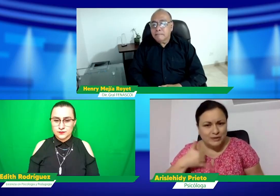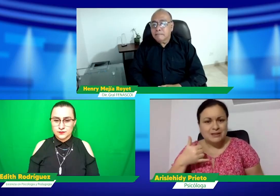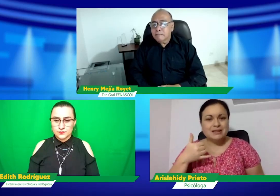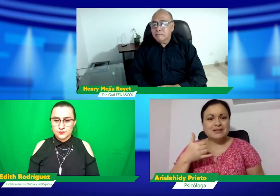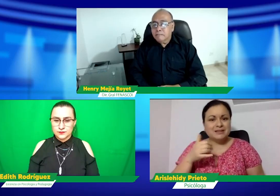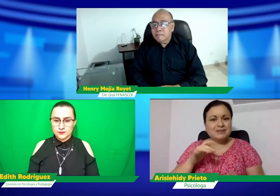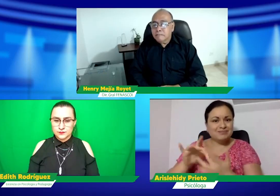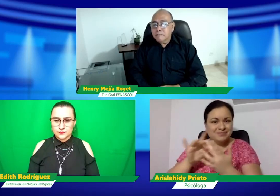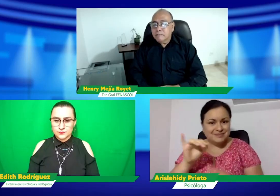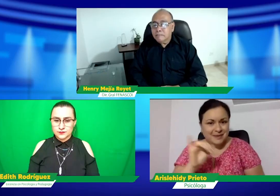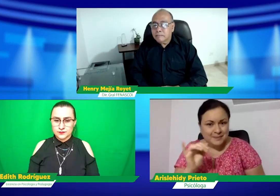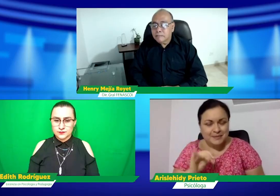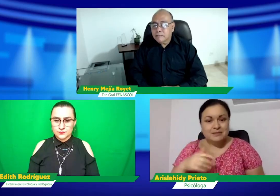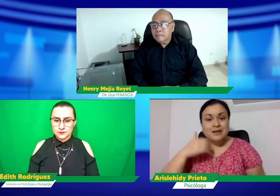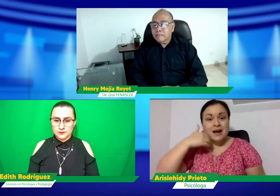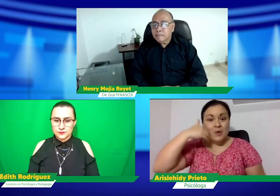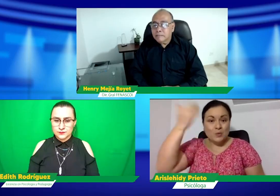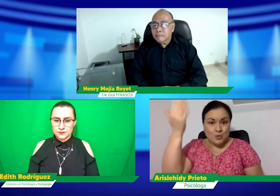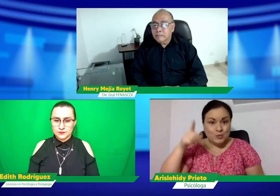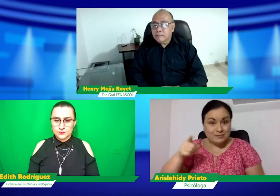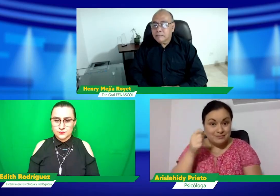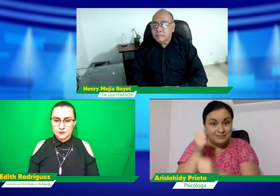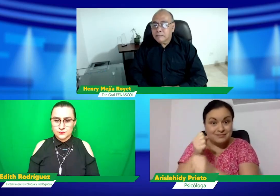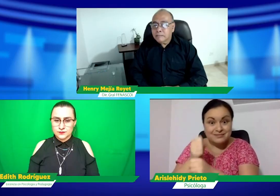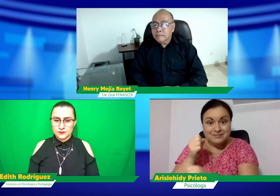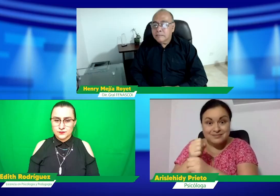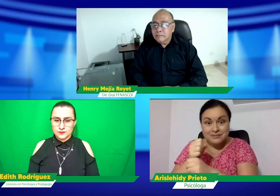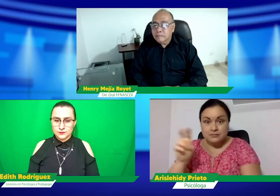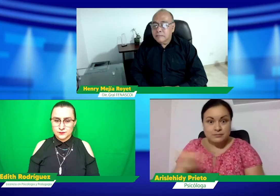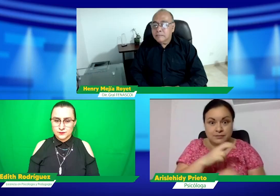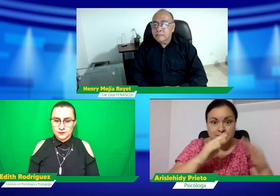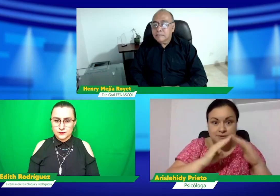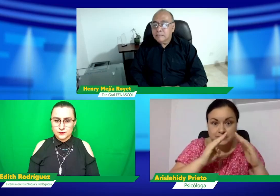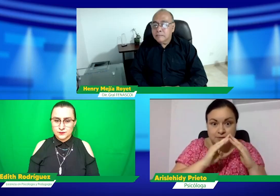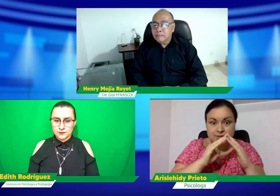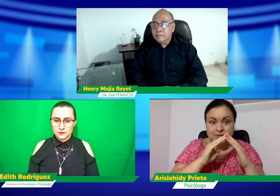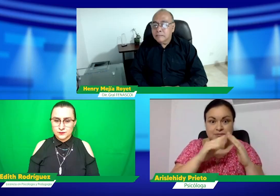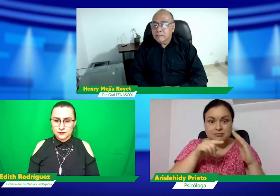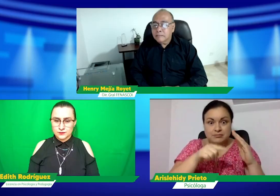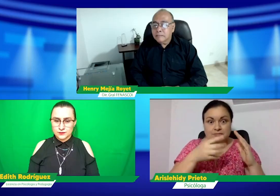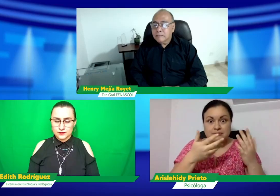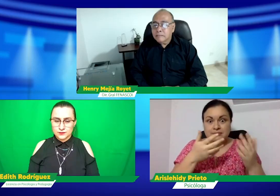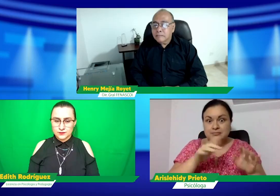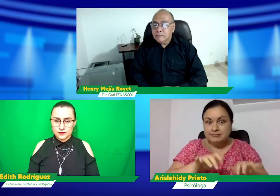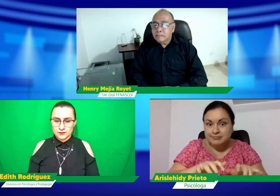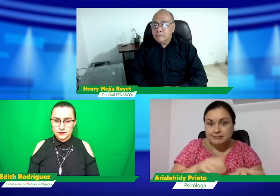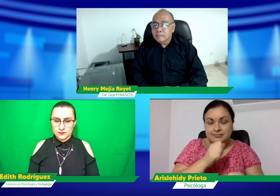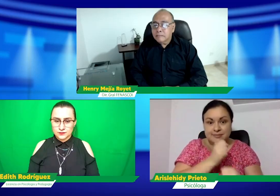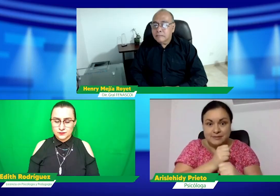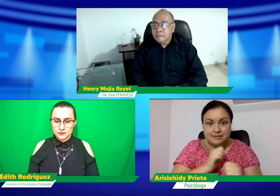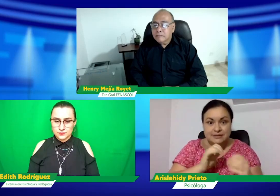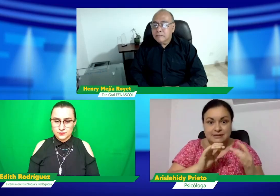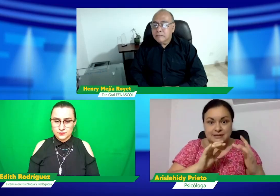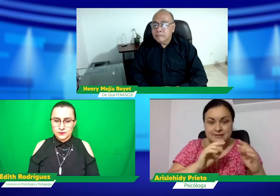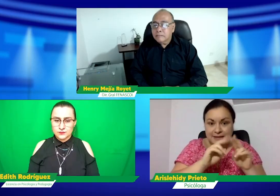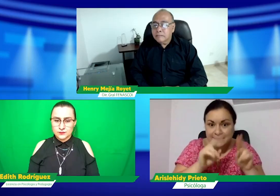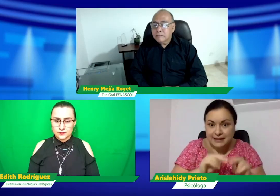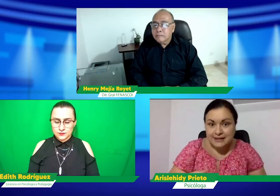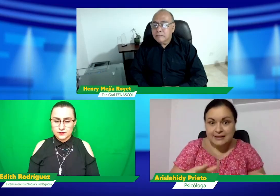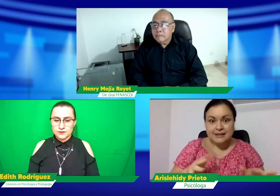afectado bastante también los jóvenes, los jóvenes igual, también las personas adultas en relación al trabajo, tienen que llegar a sus casas a trabajar de manera